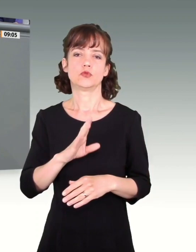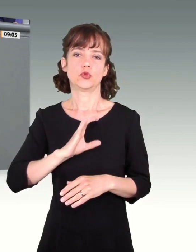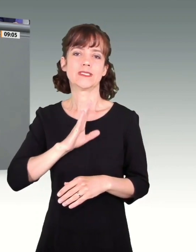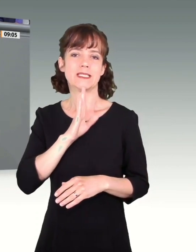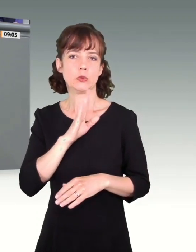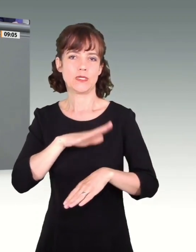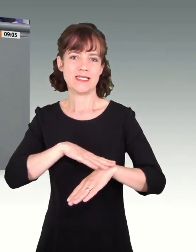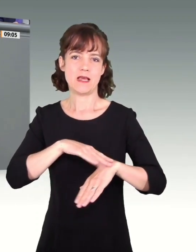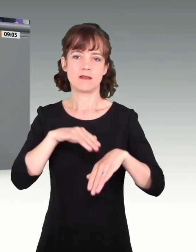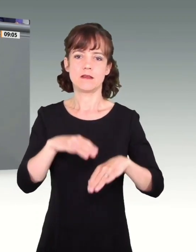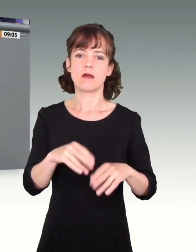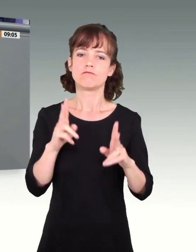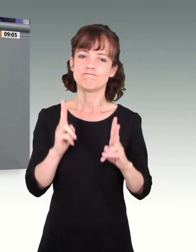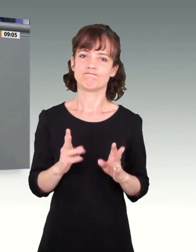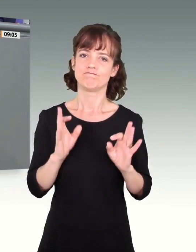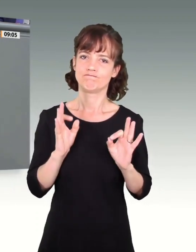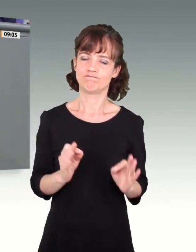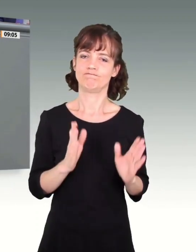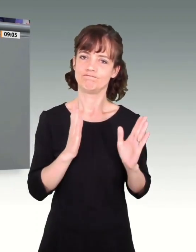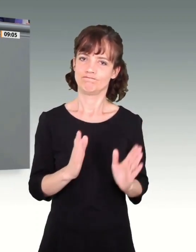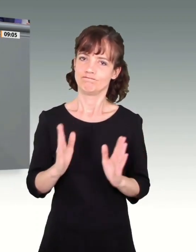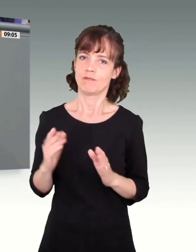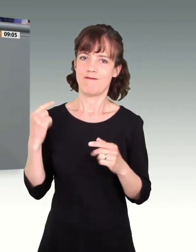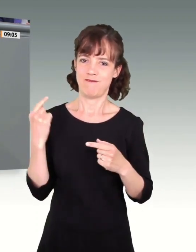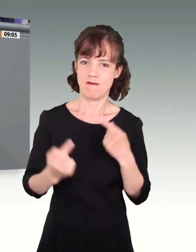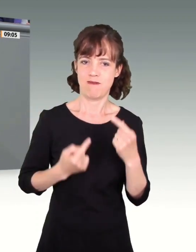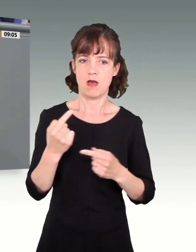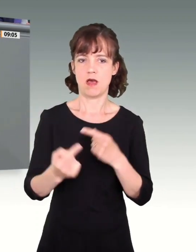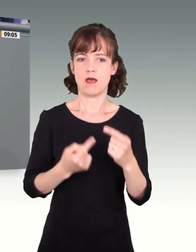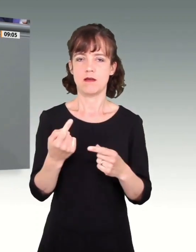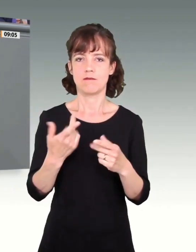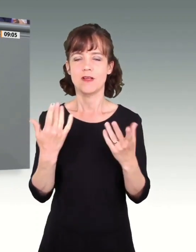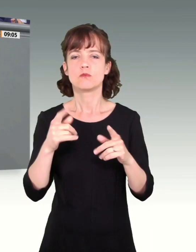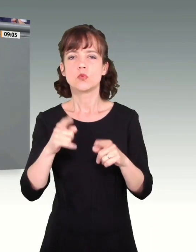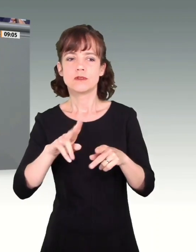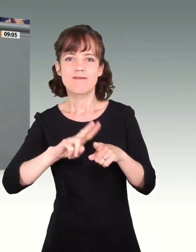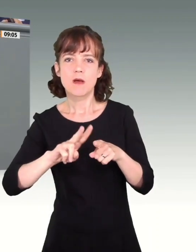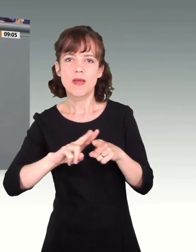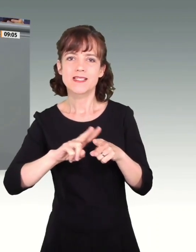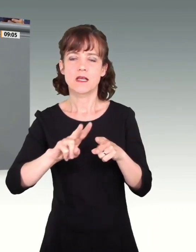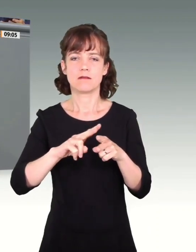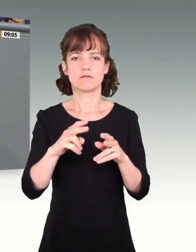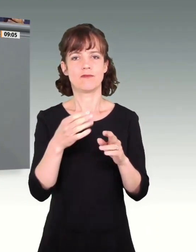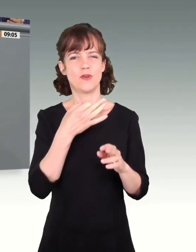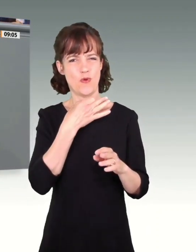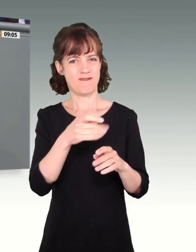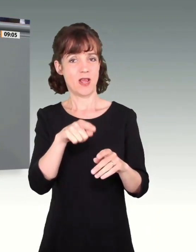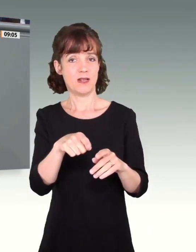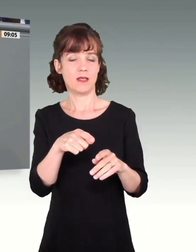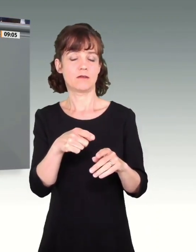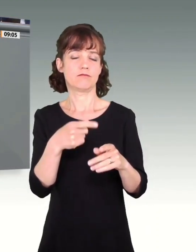in einem geordneten Verfahren die notwendigen Verbesserungen in den